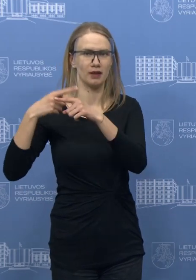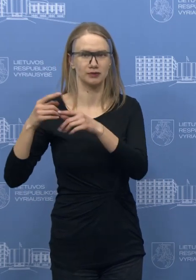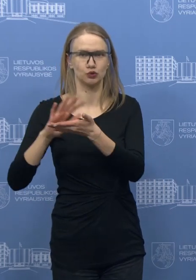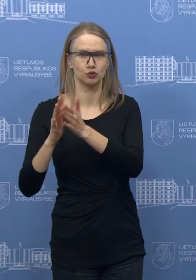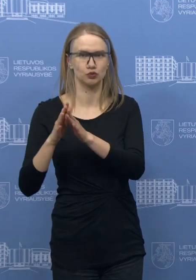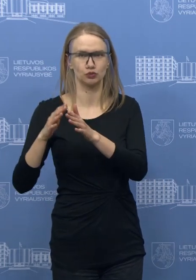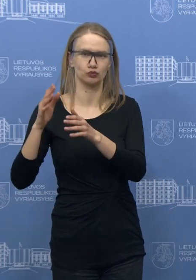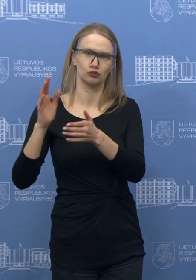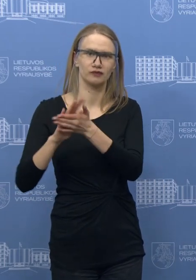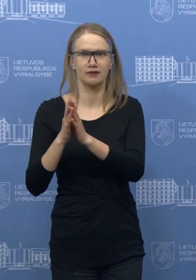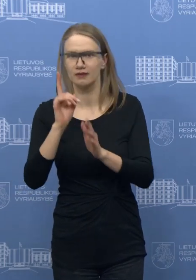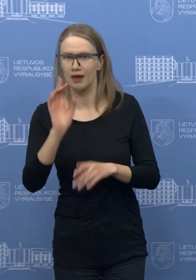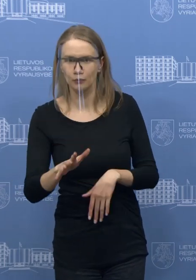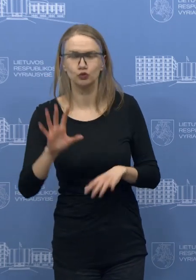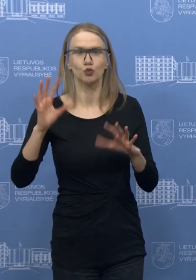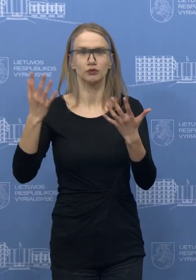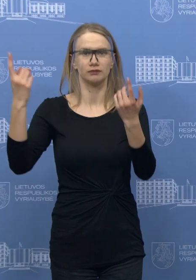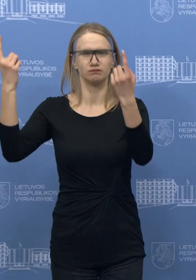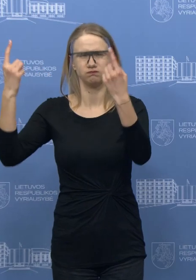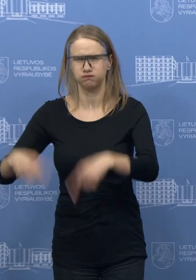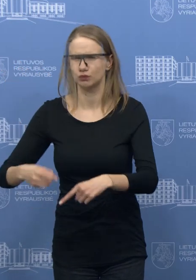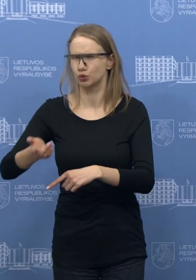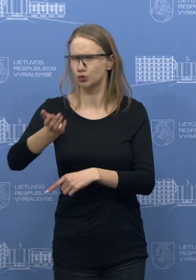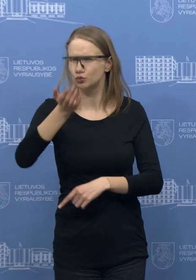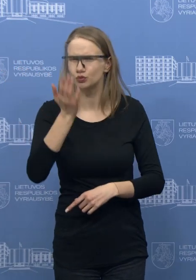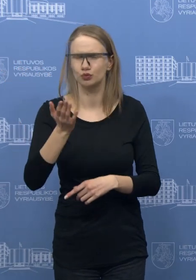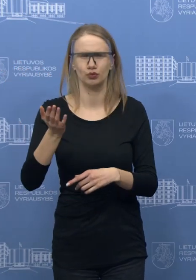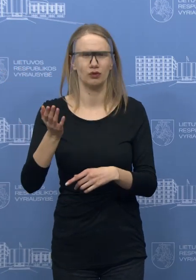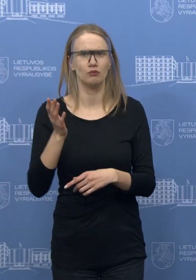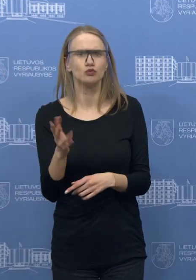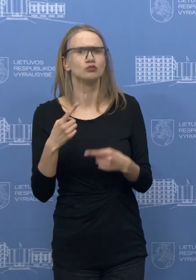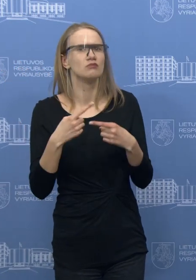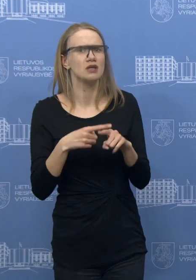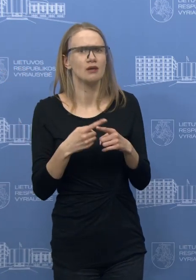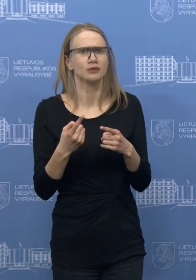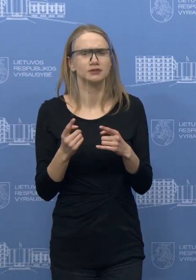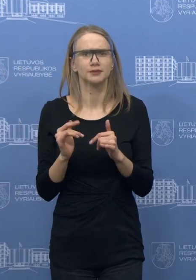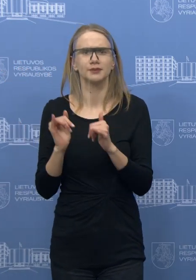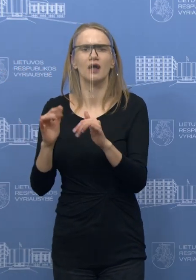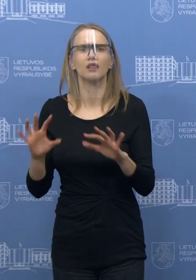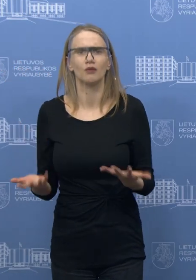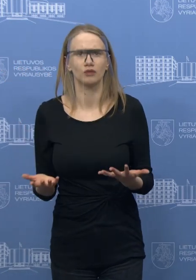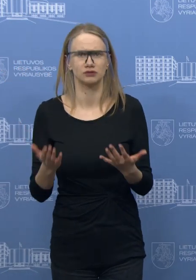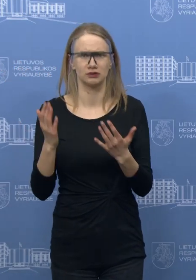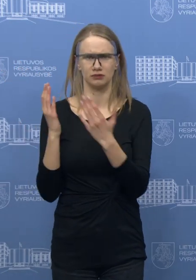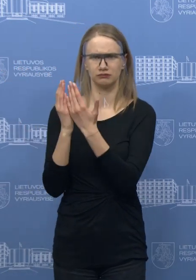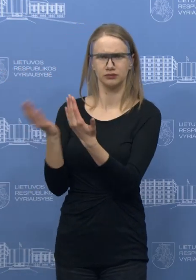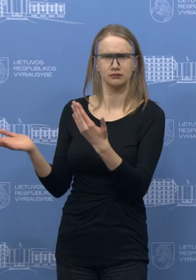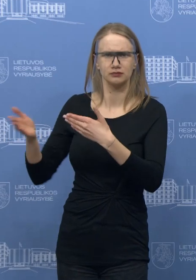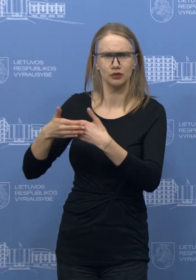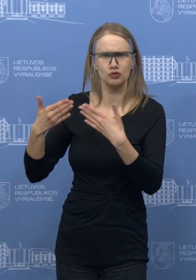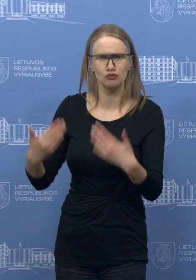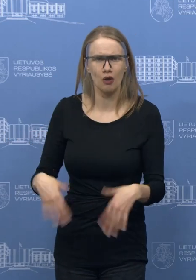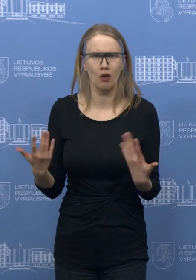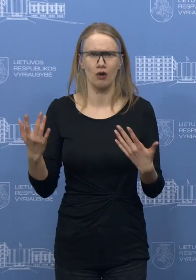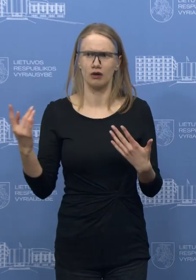situacija prasties, galima imtis kažkokių ištestių priemonių. Kokias tai galėtų būti priemonės sienos, taip uždarytos, ar ar bergių svaro